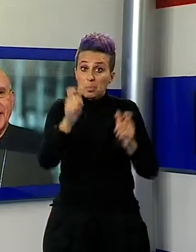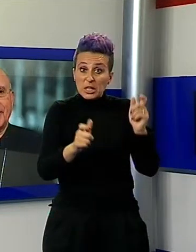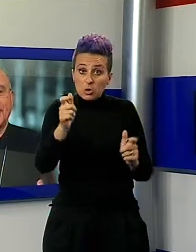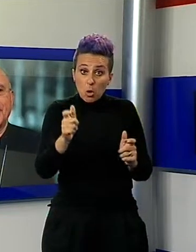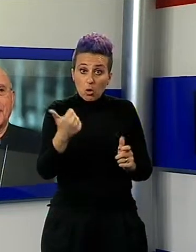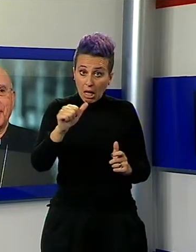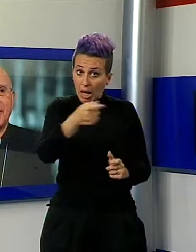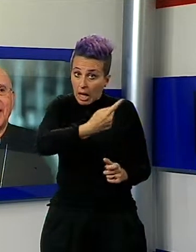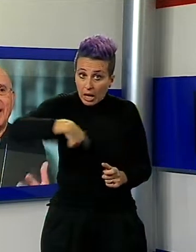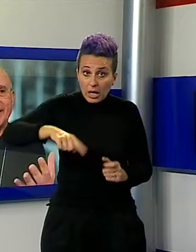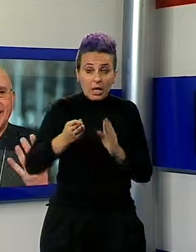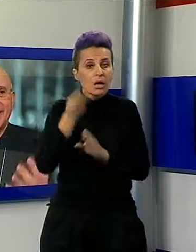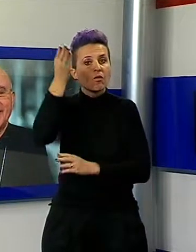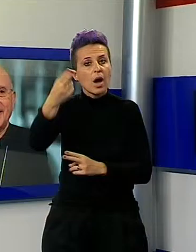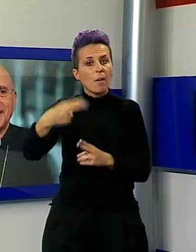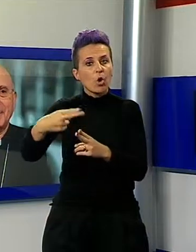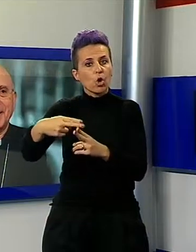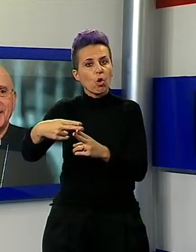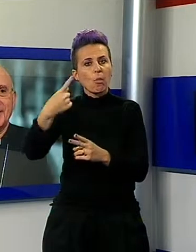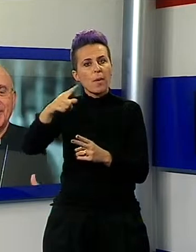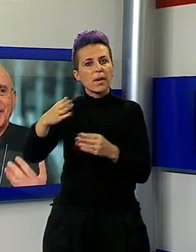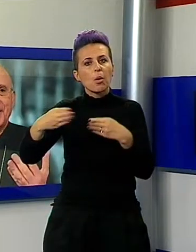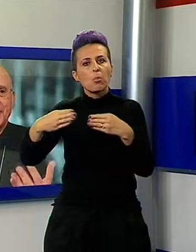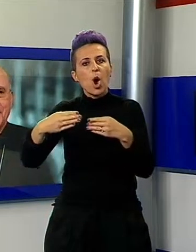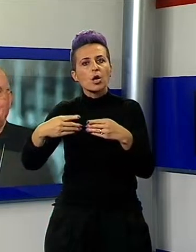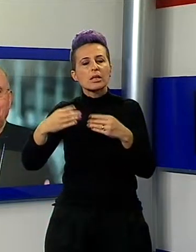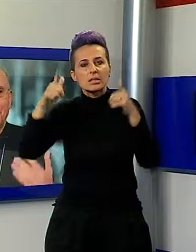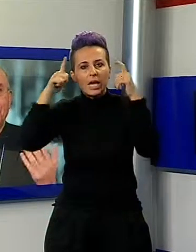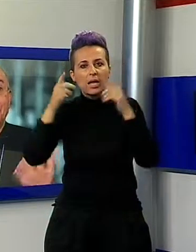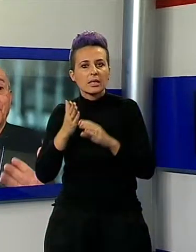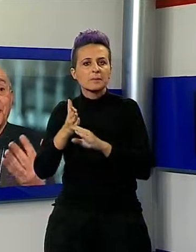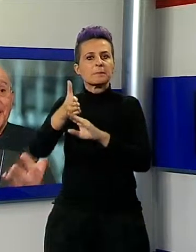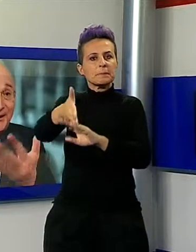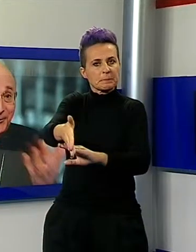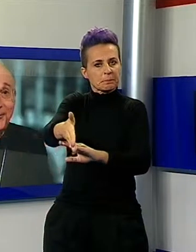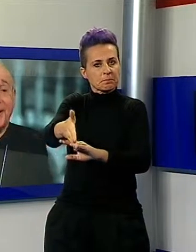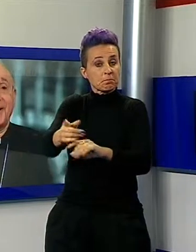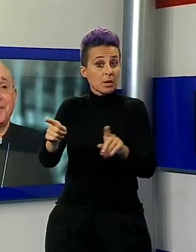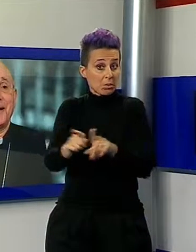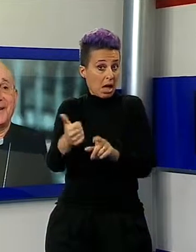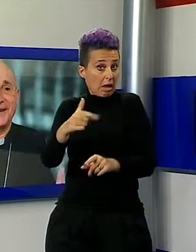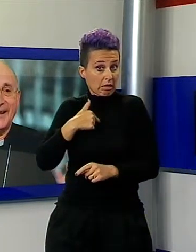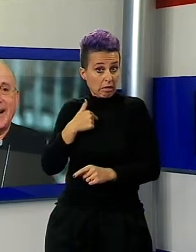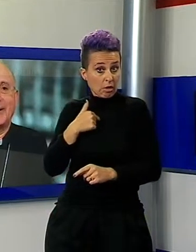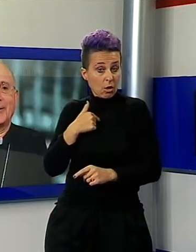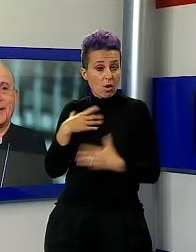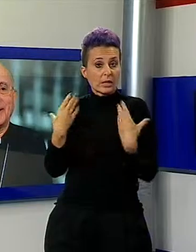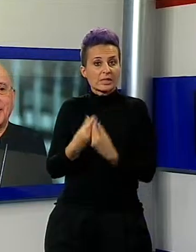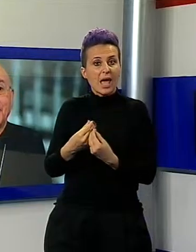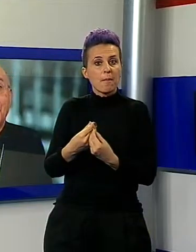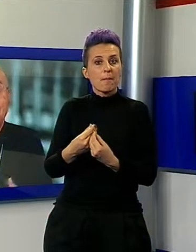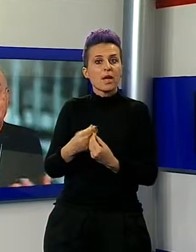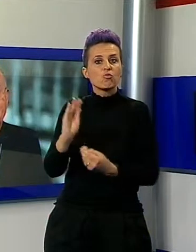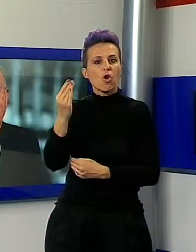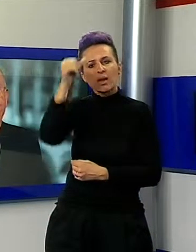hanno passato la Porta Santa di San Pietro. Io stesso sono andato con i nostri cresimati dell'anno, sono